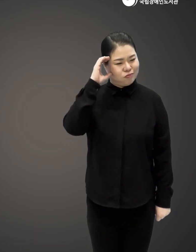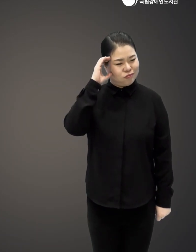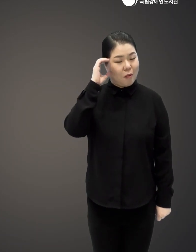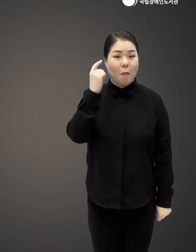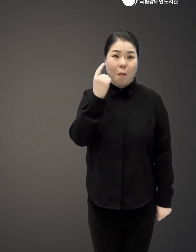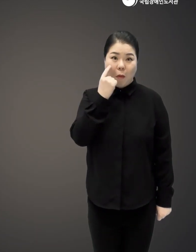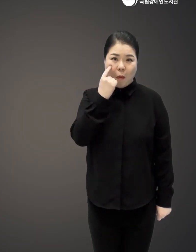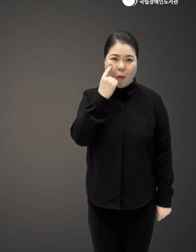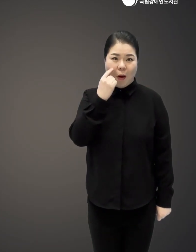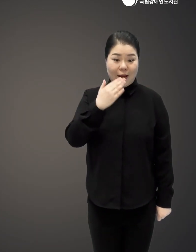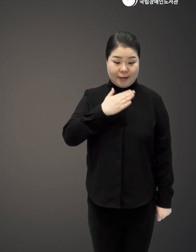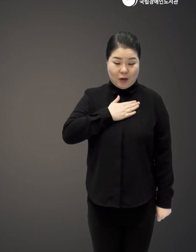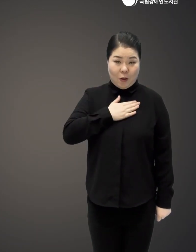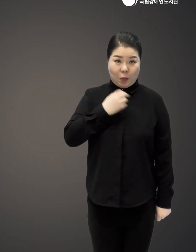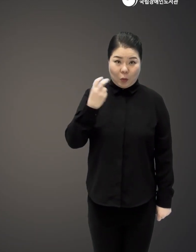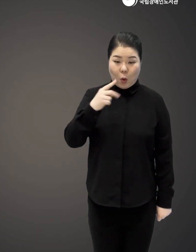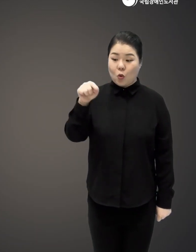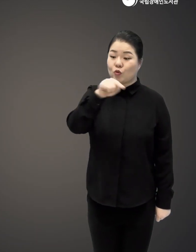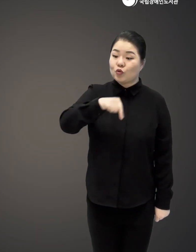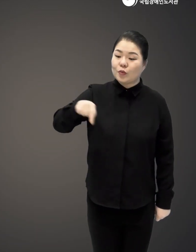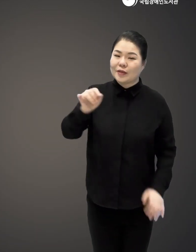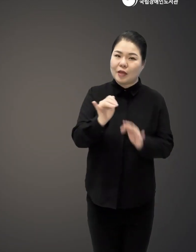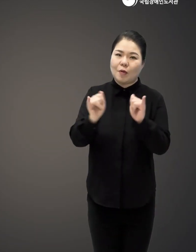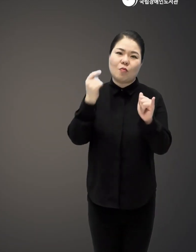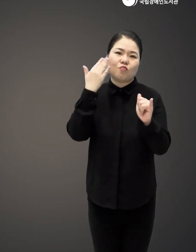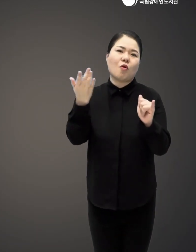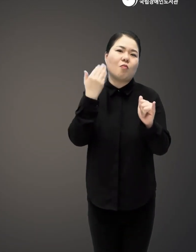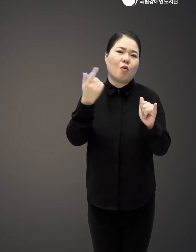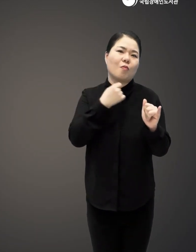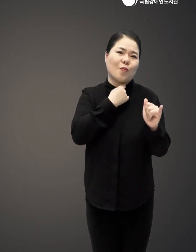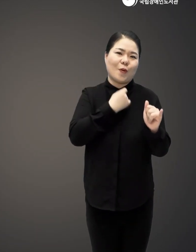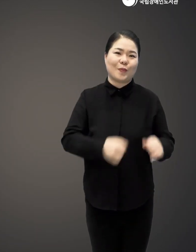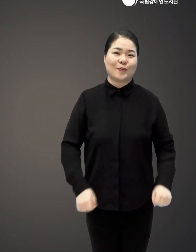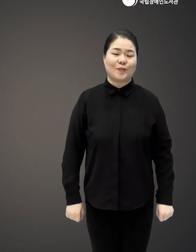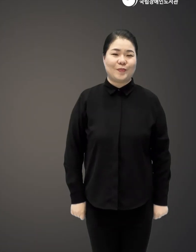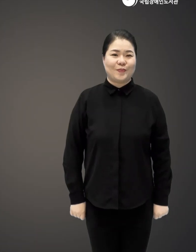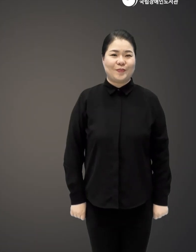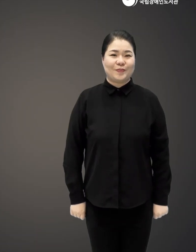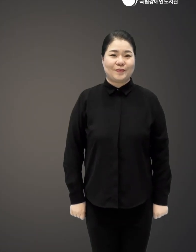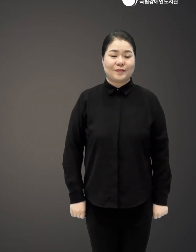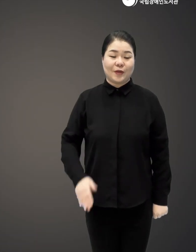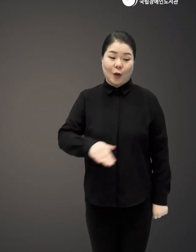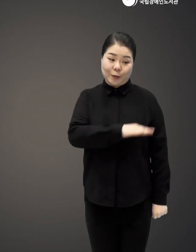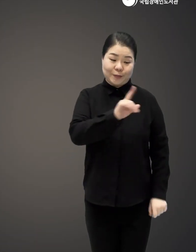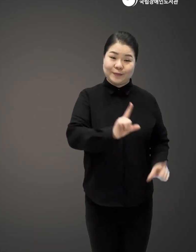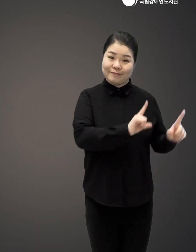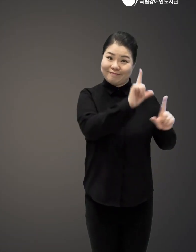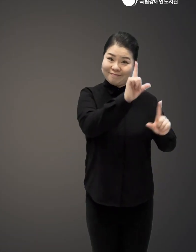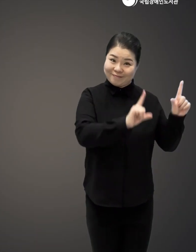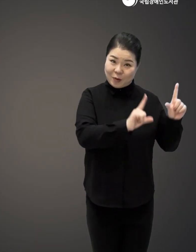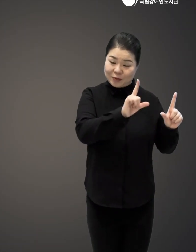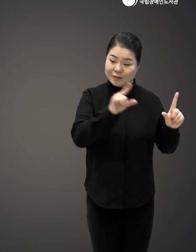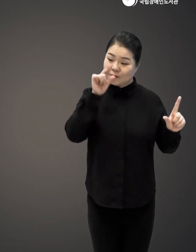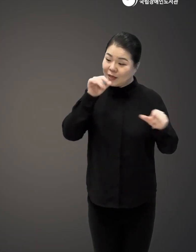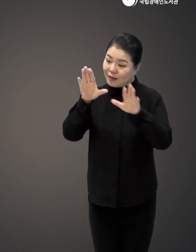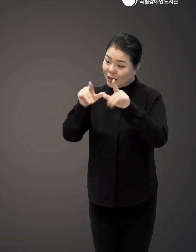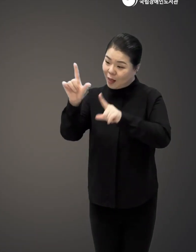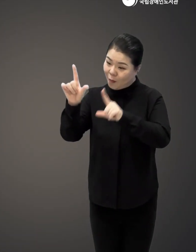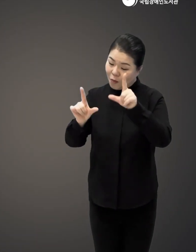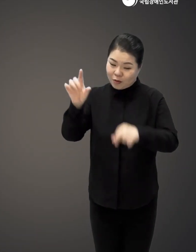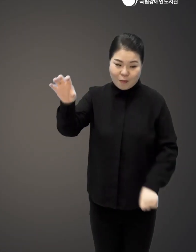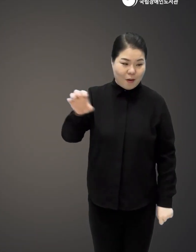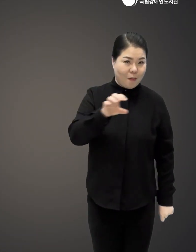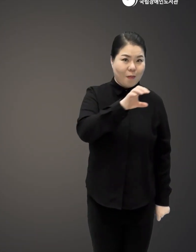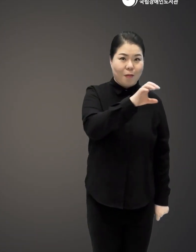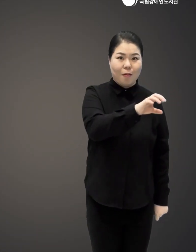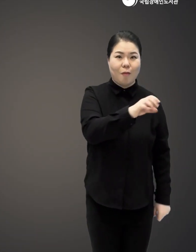제 스스로와 그리고 제 주변에게 물어보고 싶었습니다 우리도 어쩌면 이 기러기와 같이 험난하고